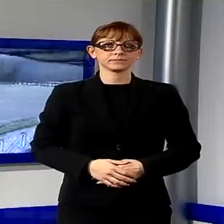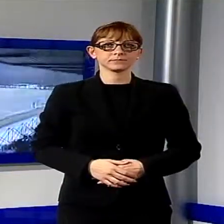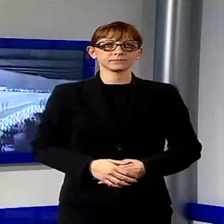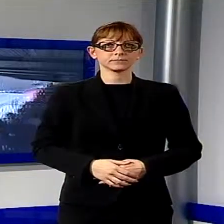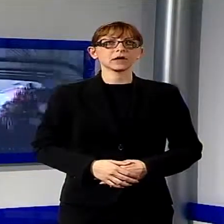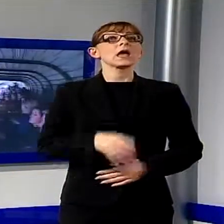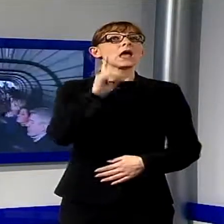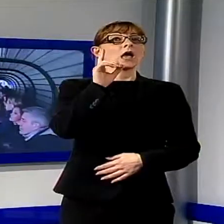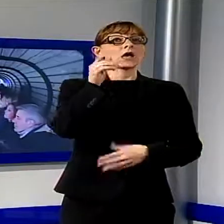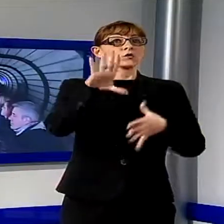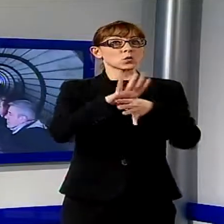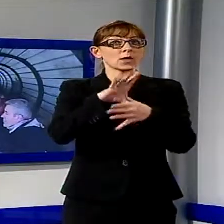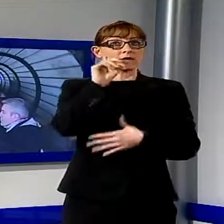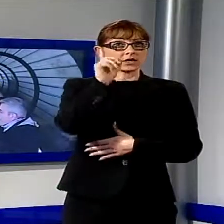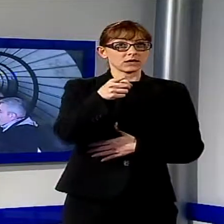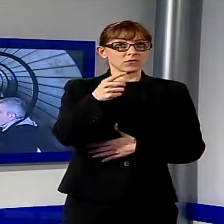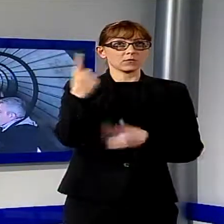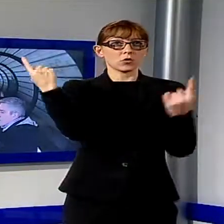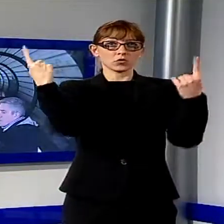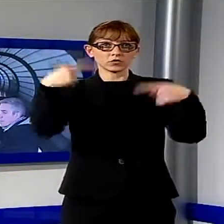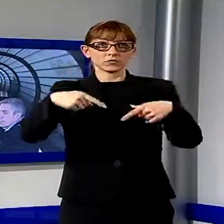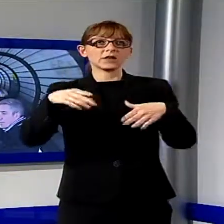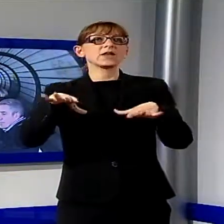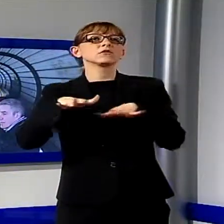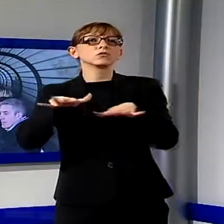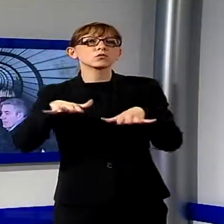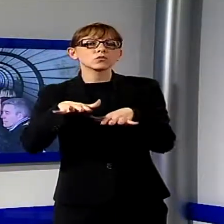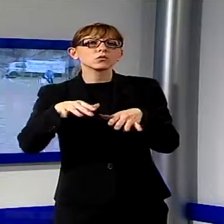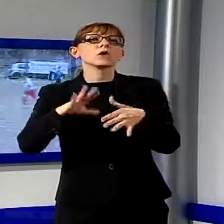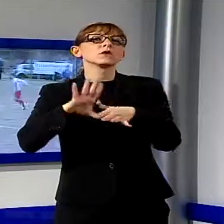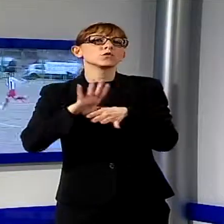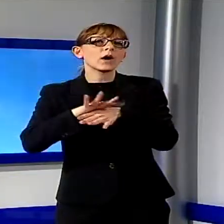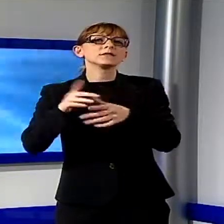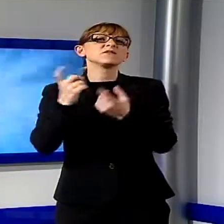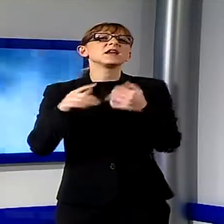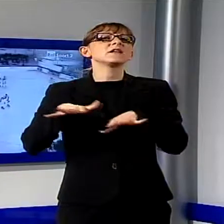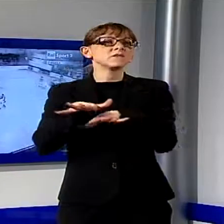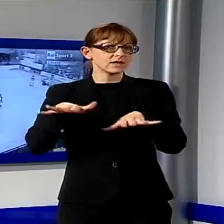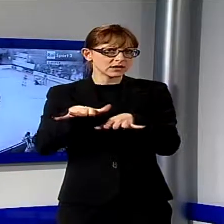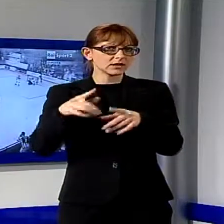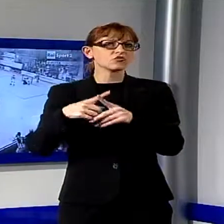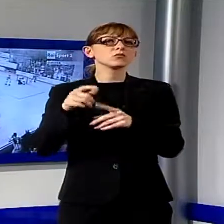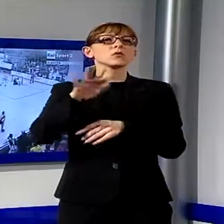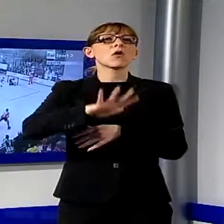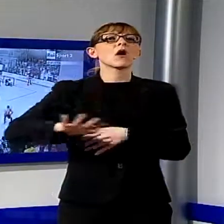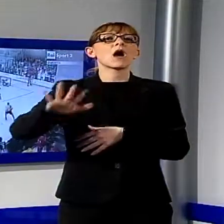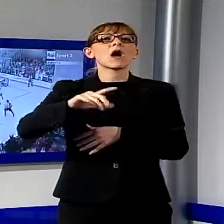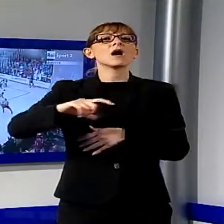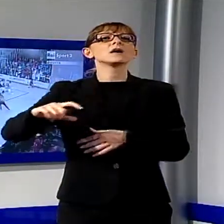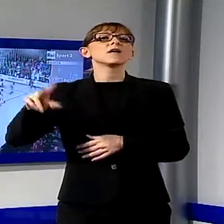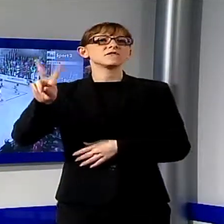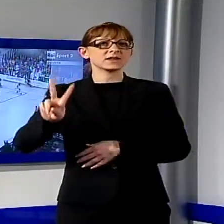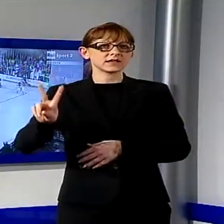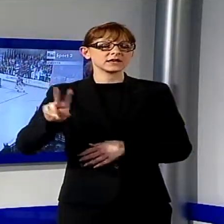sfida alle Versiliesi, Viareggio e Camaiore per la vittoria del campionato di eccellenza. La beffa